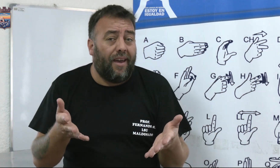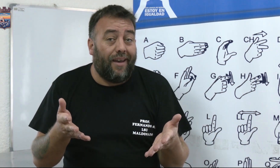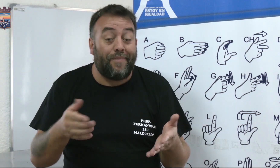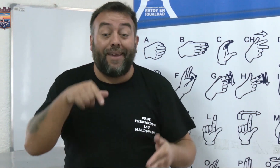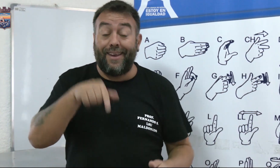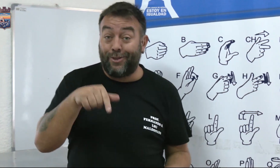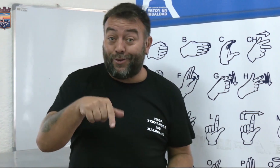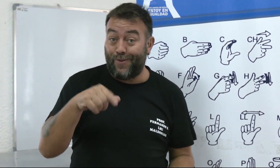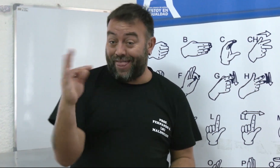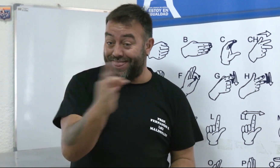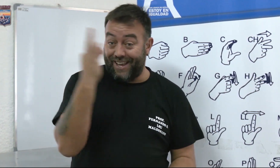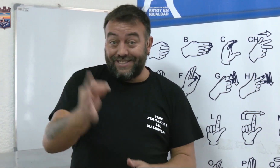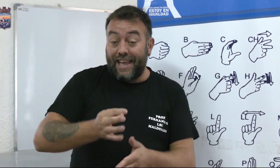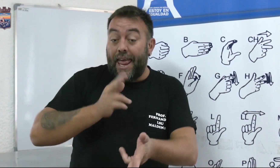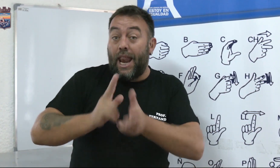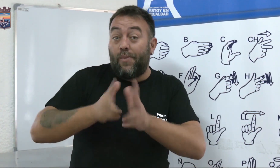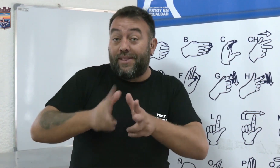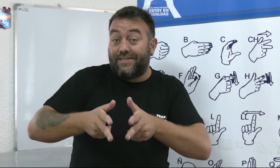¿De qué se trata este taller?